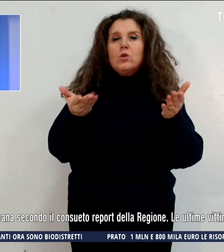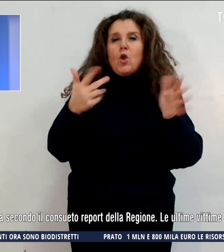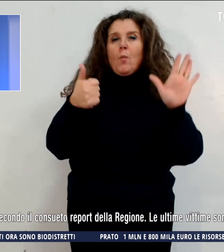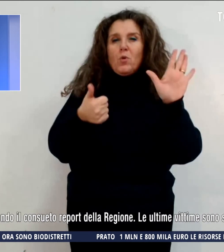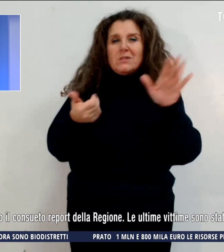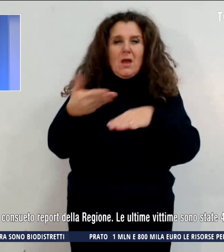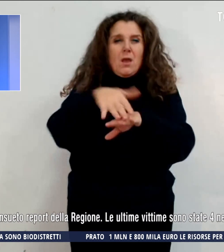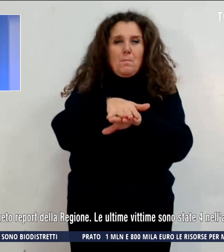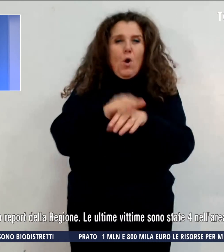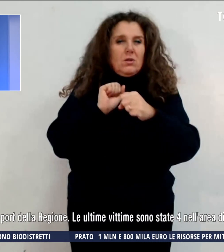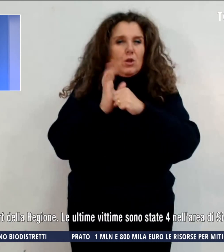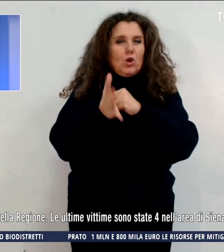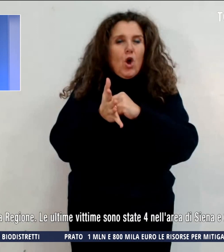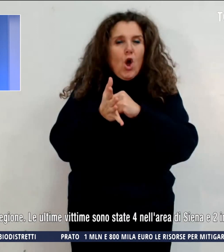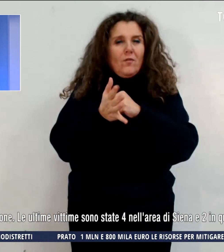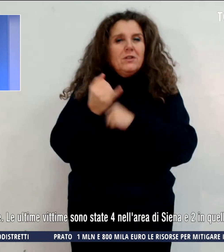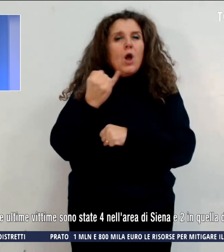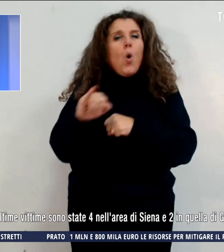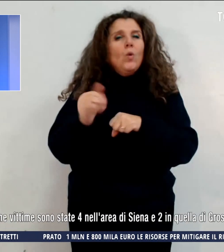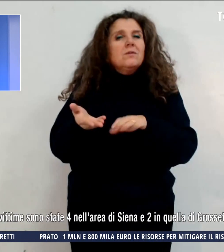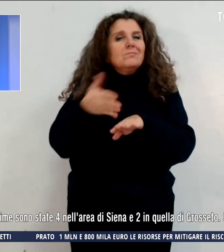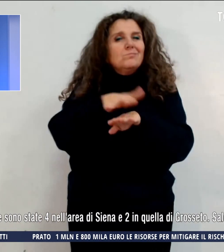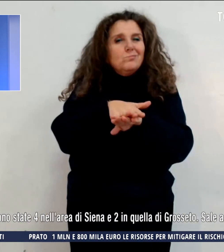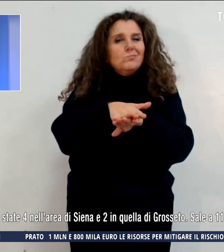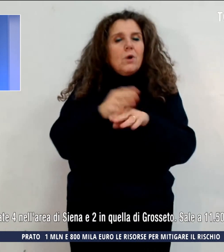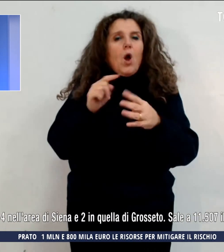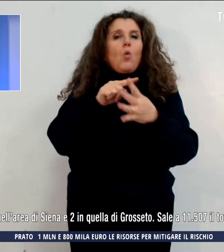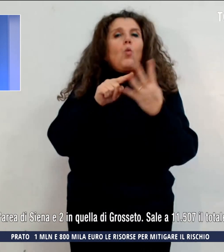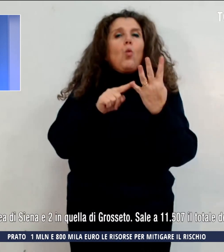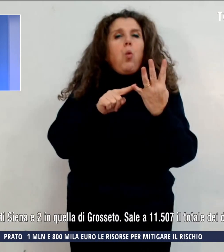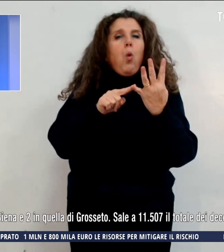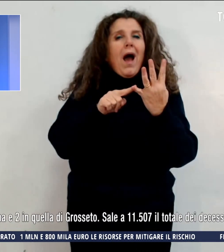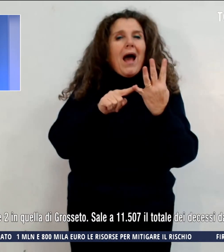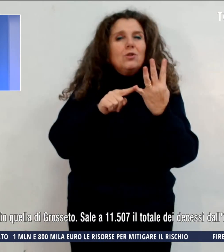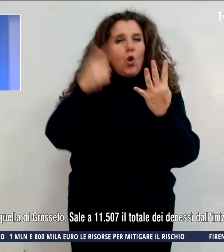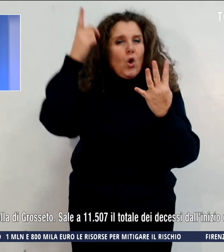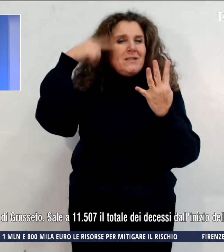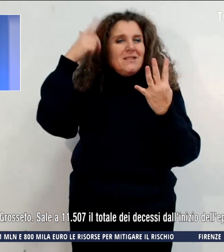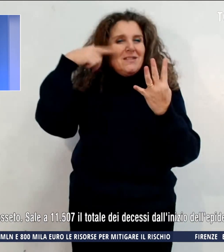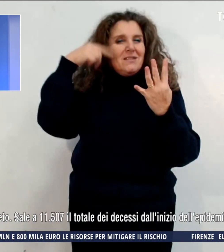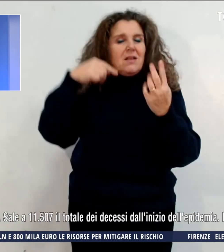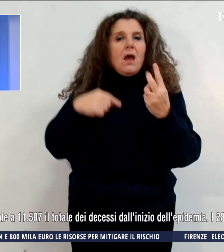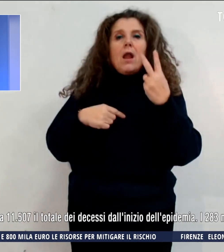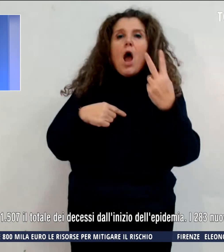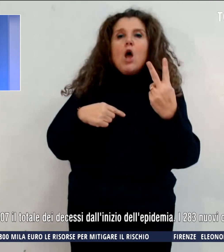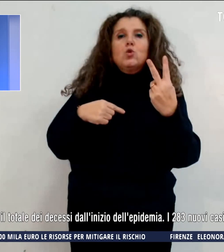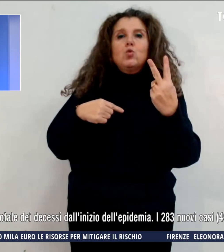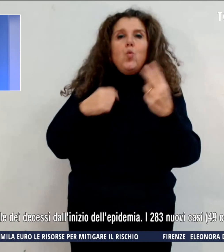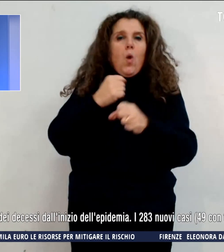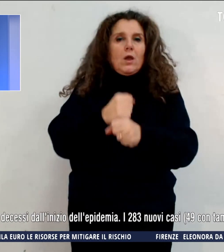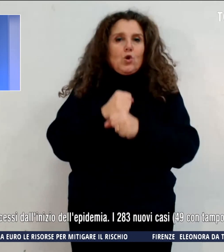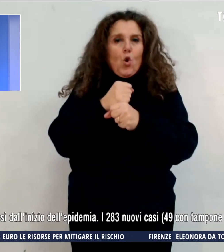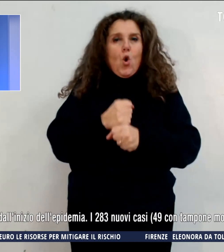Le ultime vittime sono state quattro nell'area di Siena, due in quella di Grosseto.